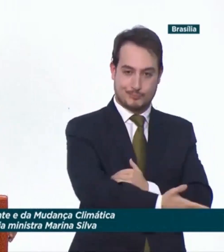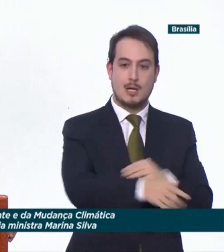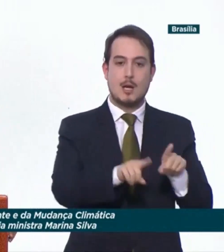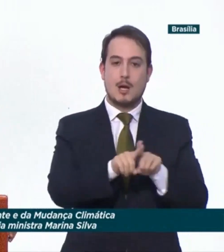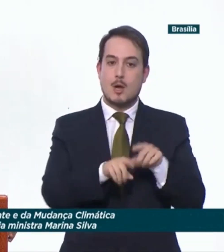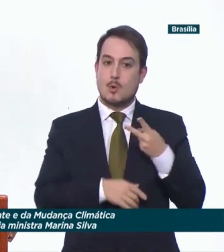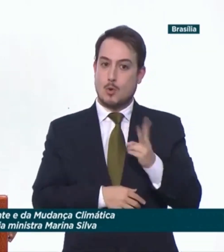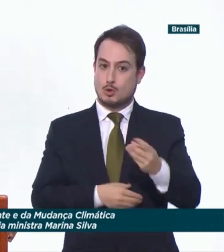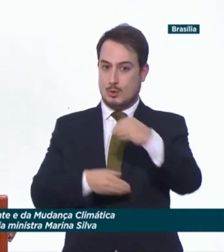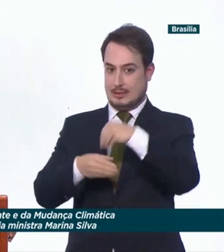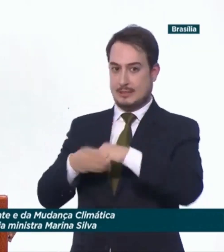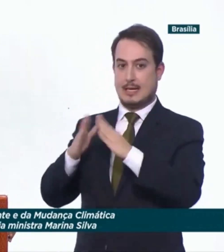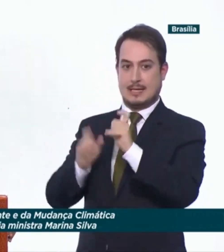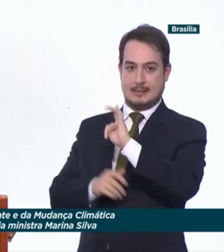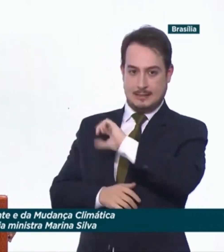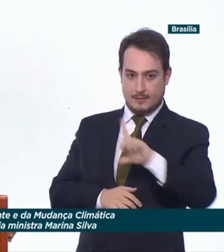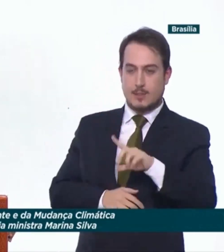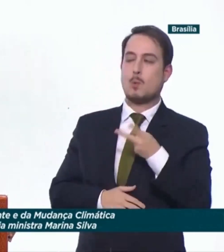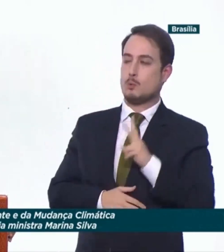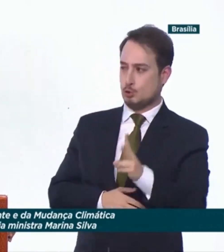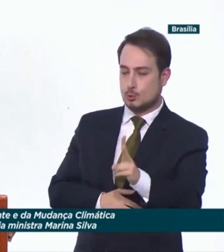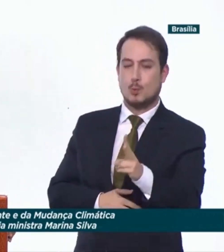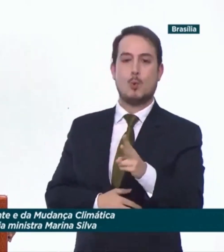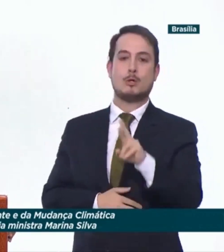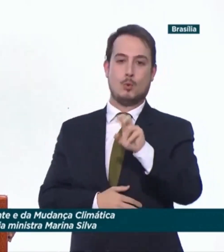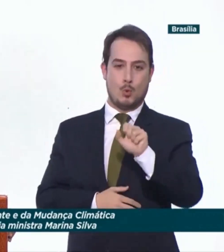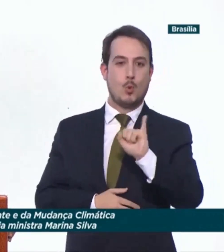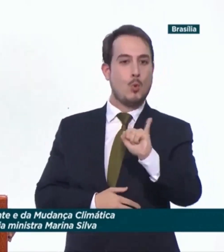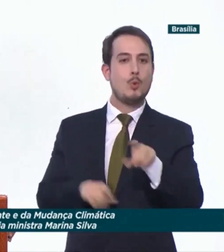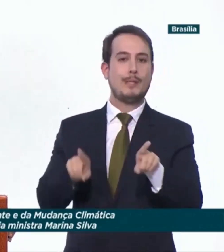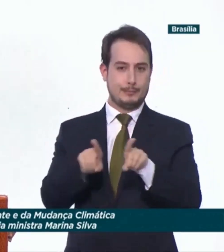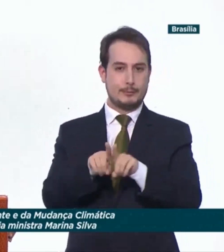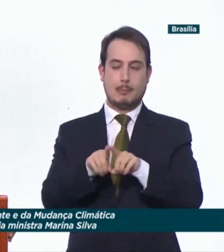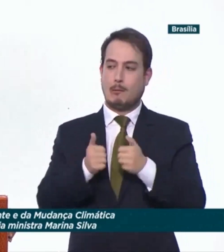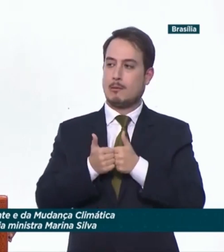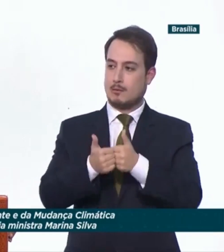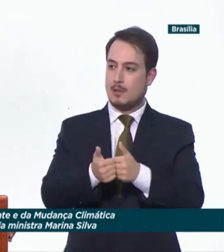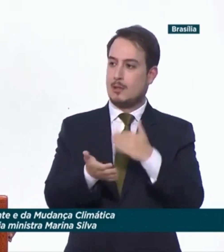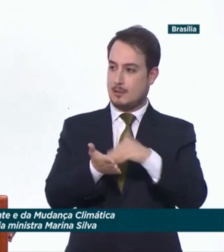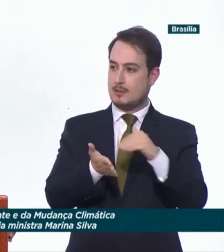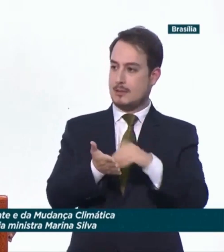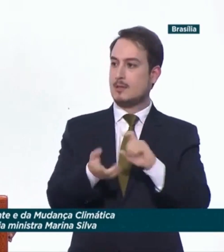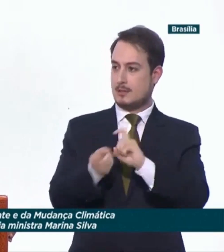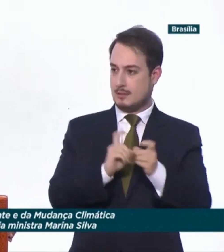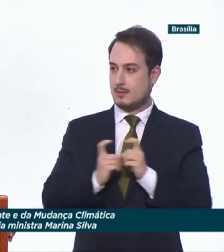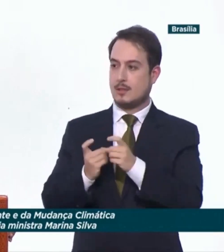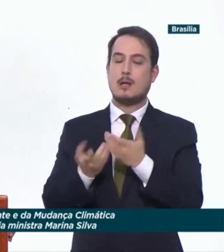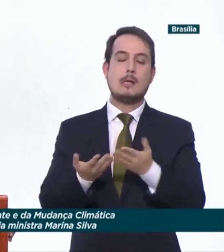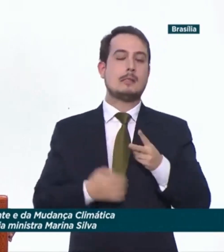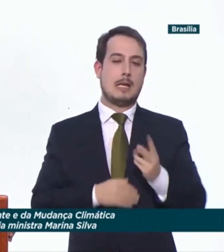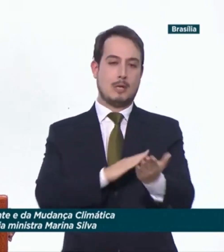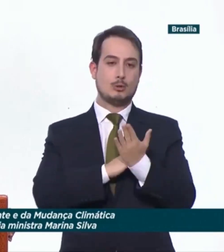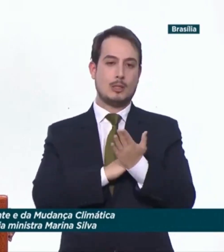Secretaria de Gestão Ambiental Urbana e Qualidade Ambiental e do Departamento de Proteção e Defesa dos Direitos